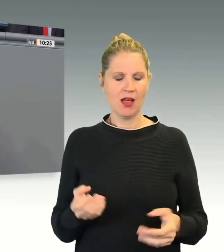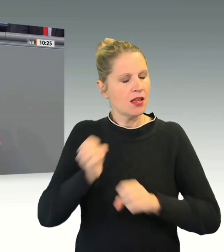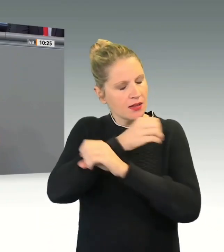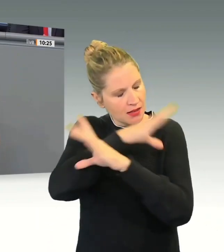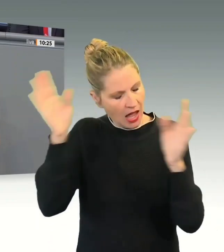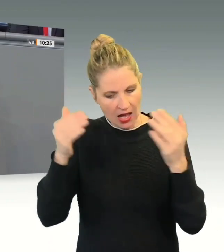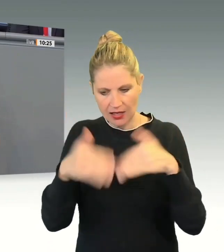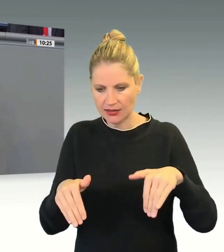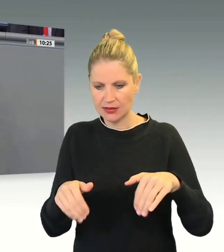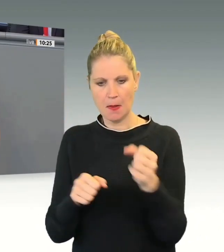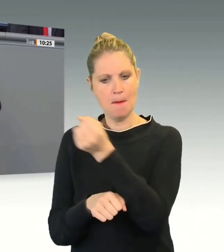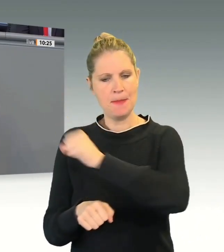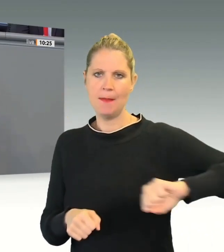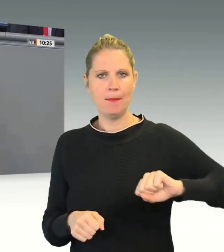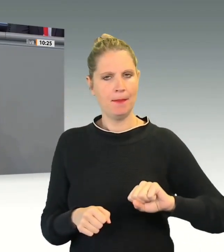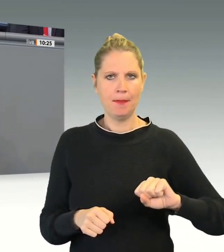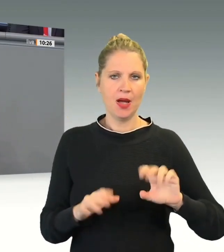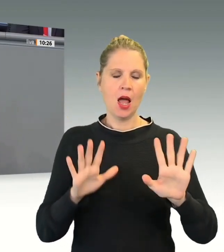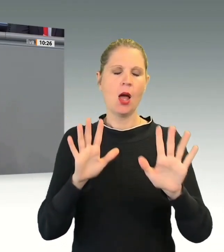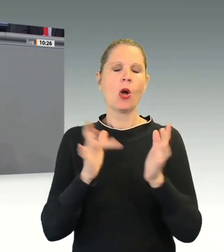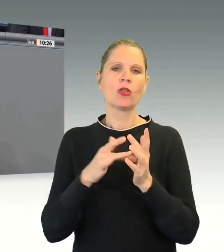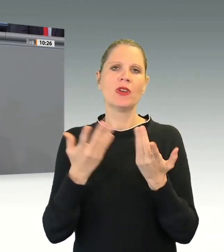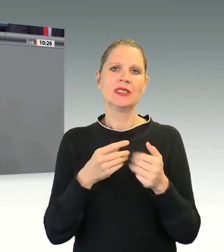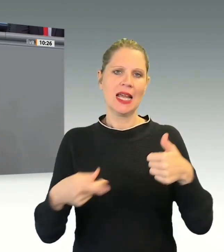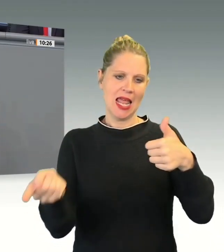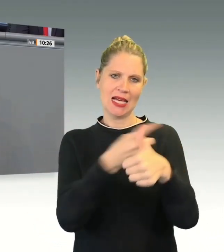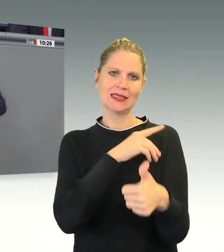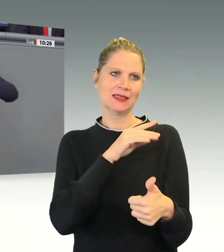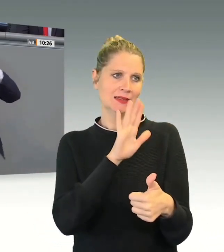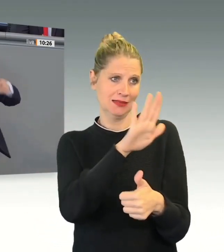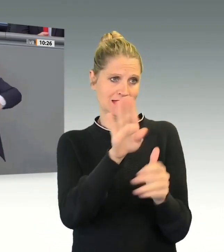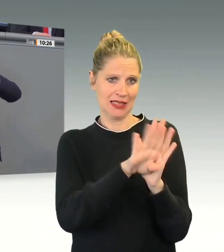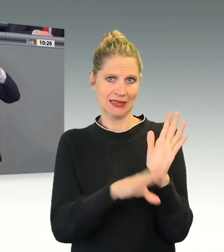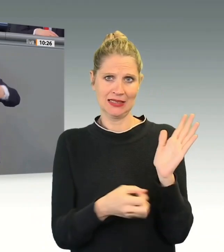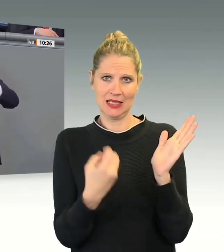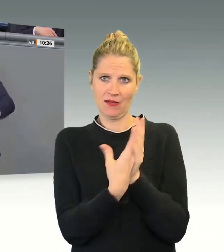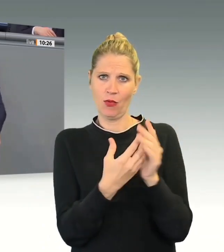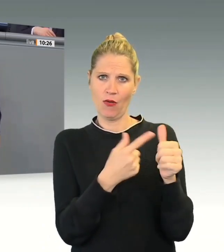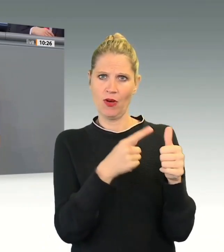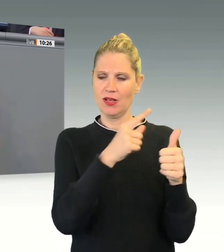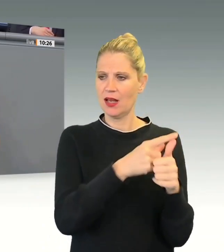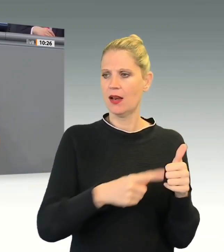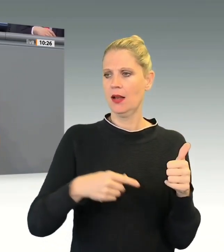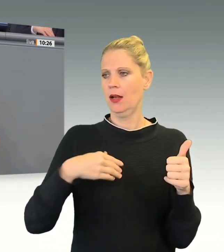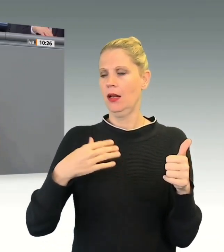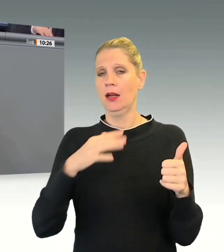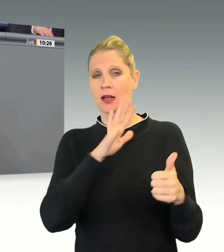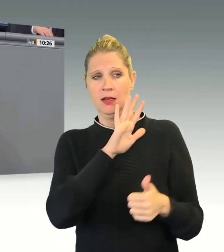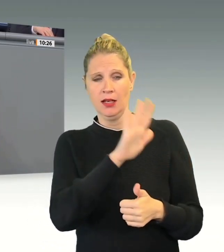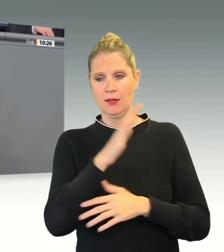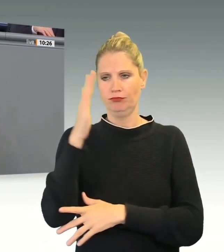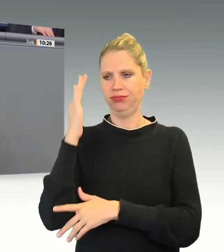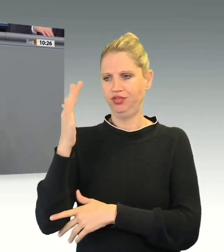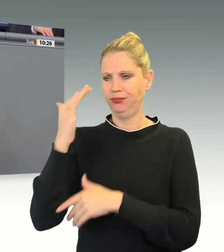Erstens. Sie erwecken mit Ihrem Gesetzentwurf und Ihrer Rhetorik Woche für Woche den Eindruck, als